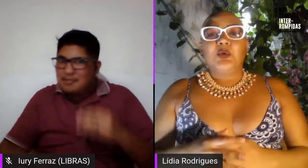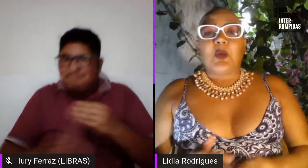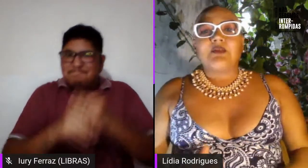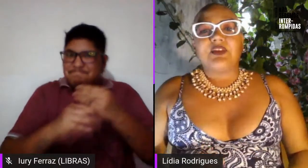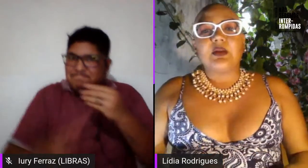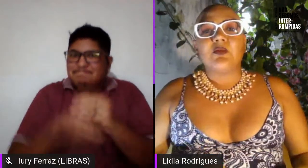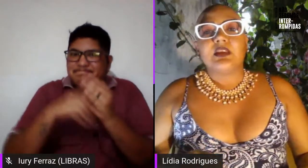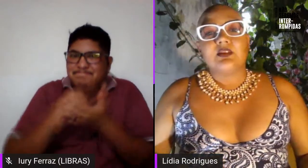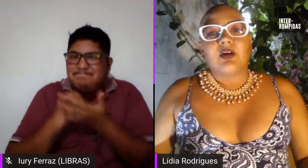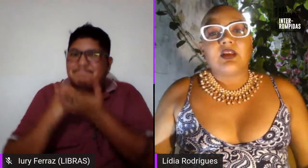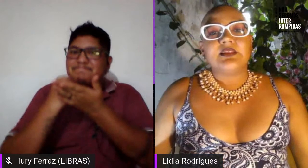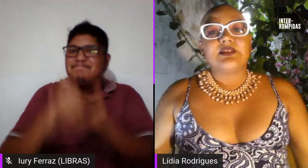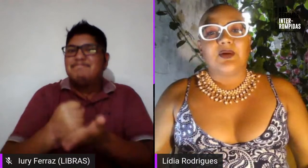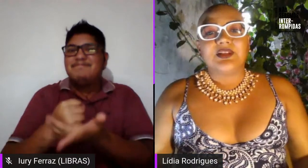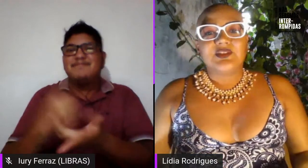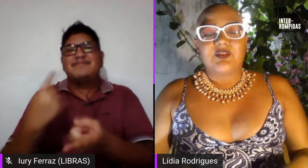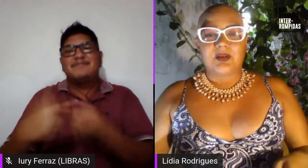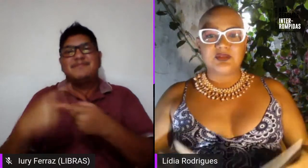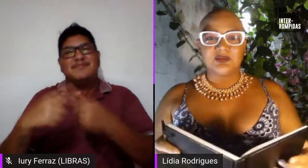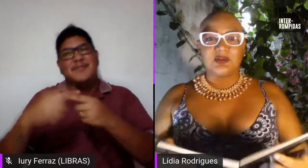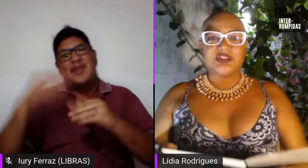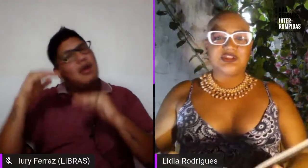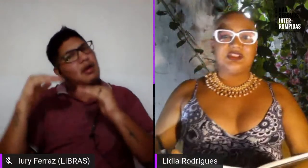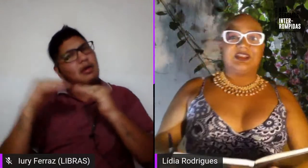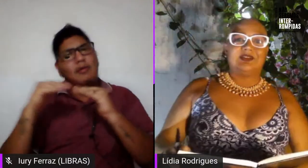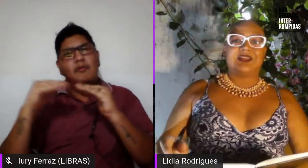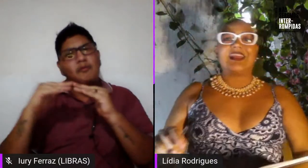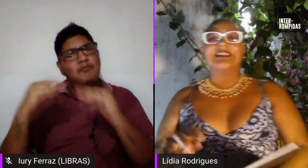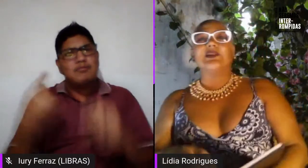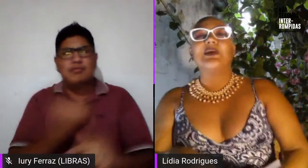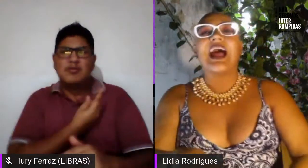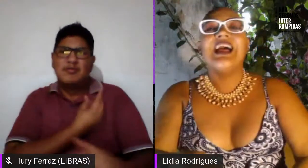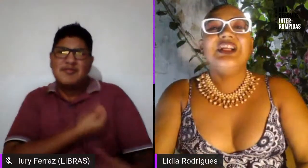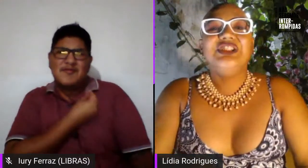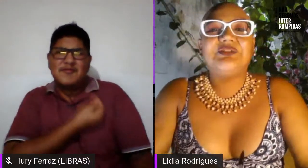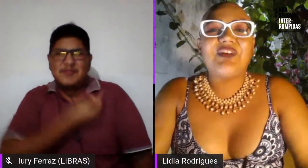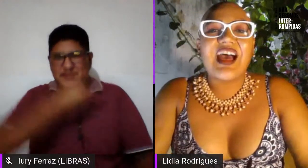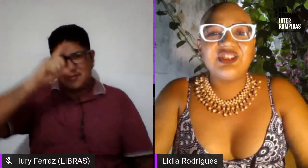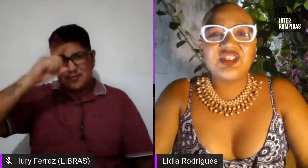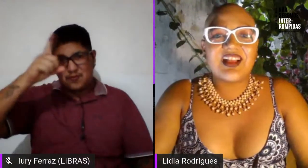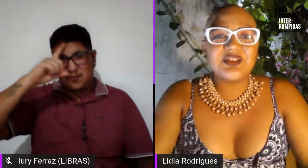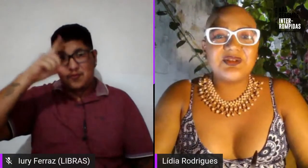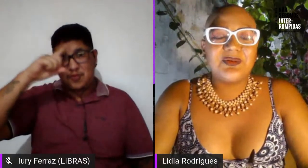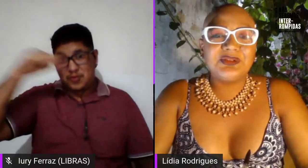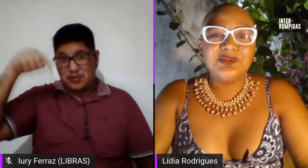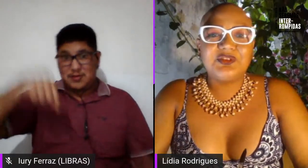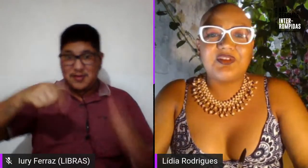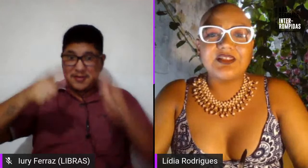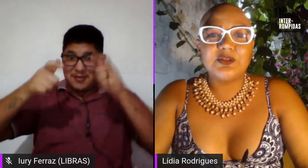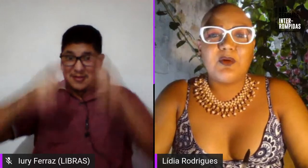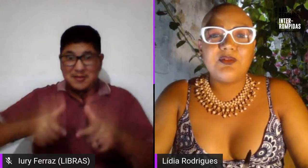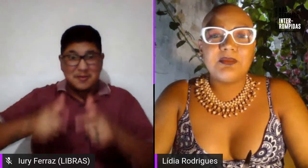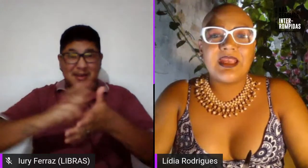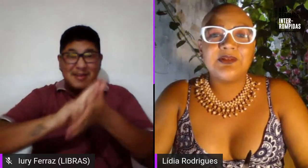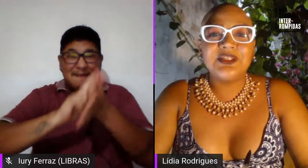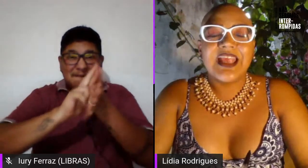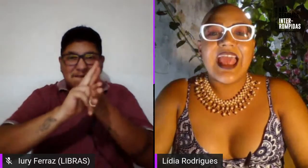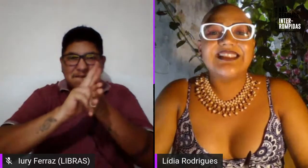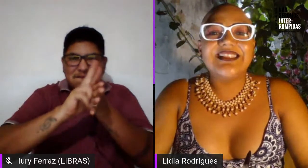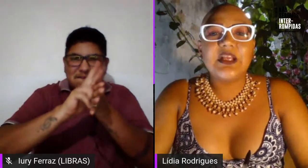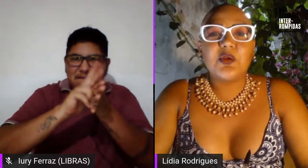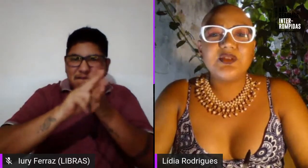tem muito a ver com o que nós todas vivemos no cotidiano, esse lugar de várias negações nos diversos